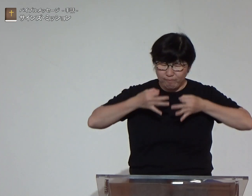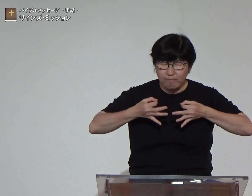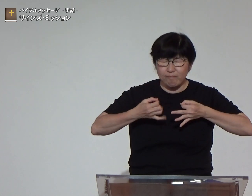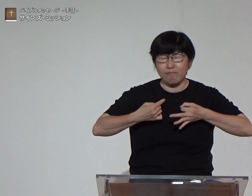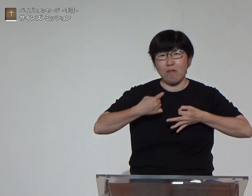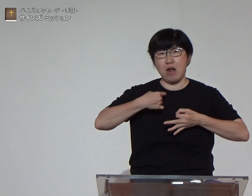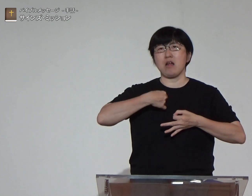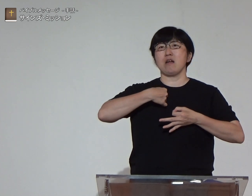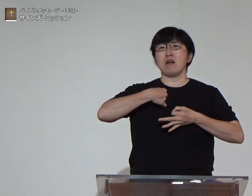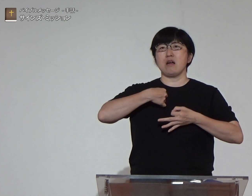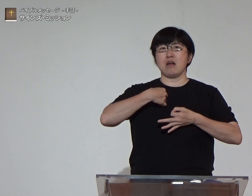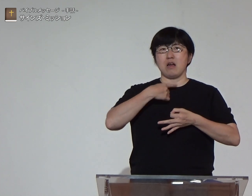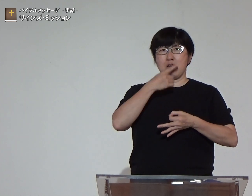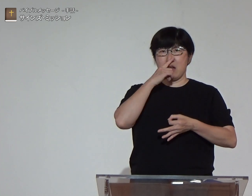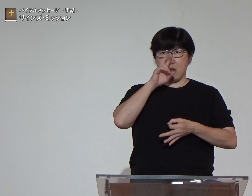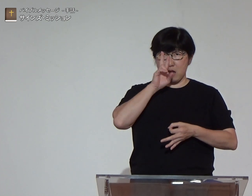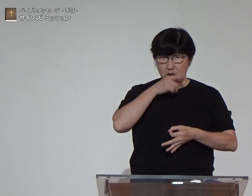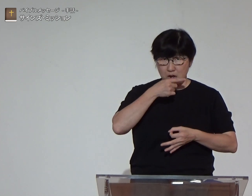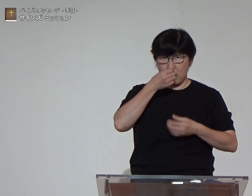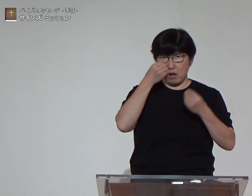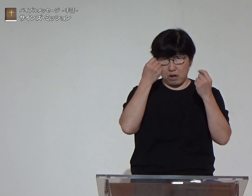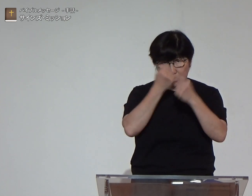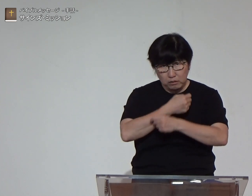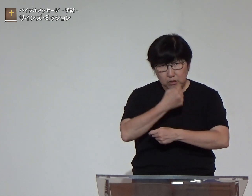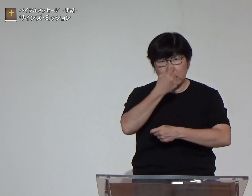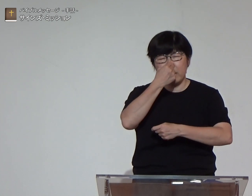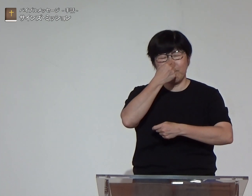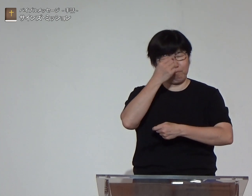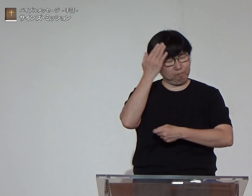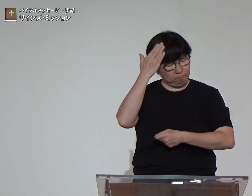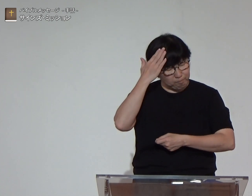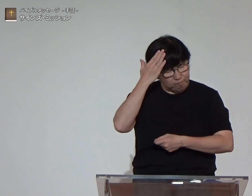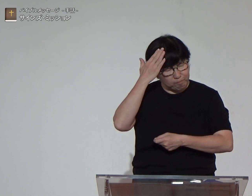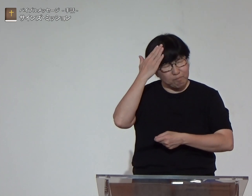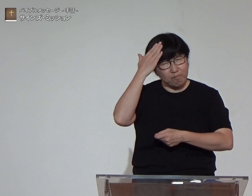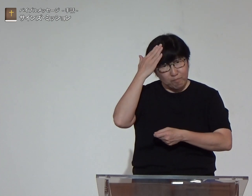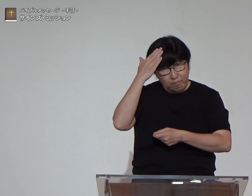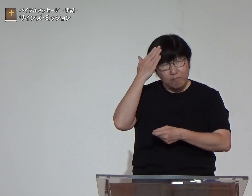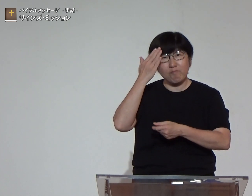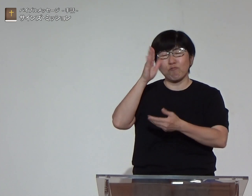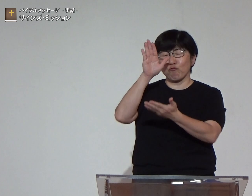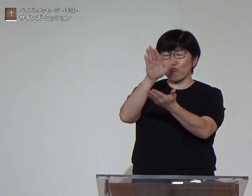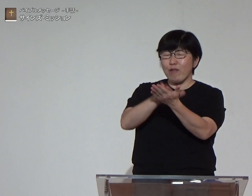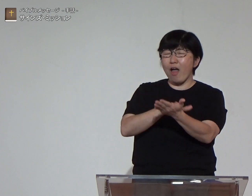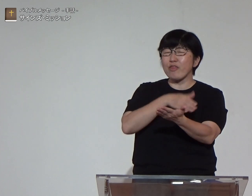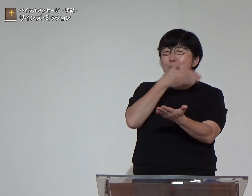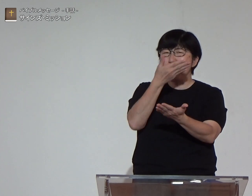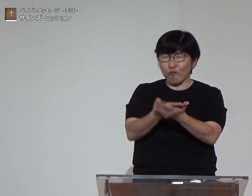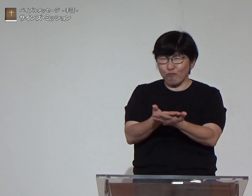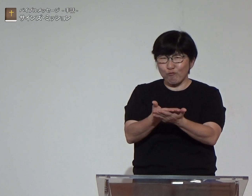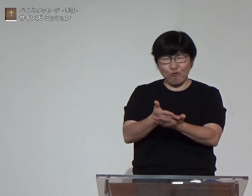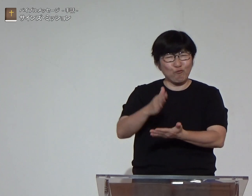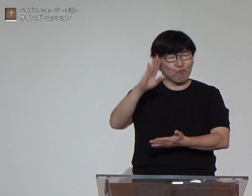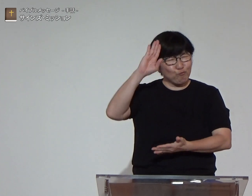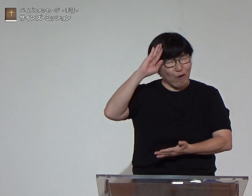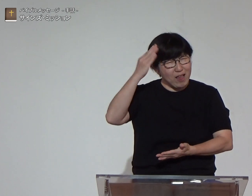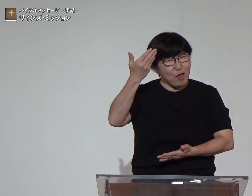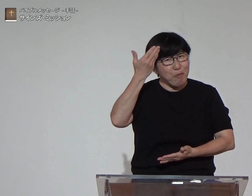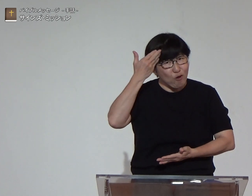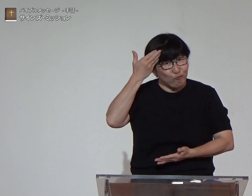物事を見るのではなく自分自身の中に間違い誤りがあると気づいたときそれを反